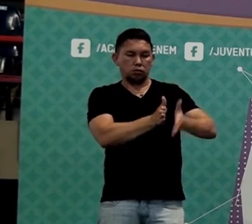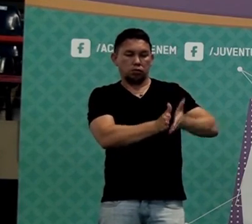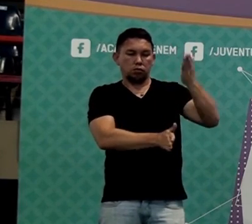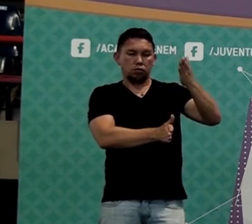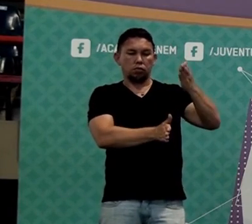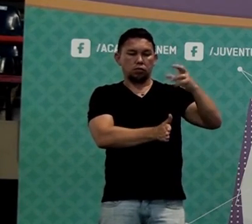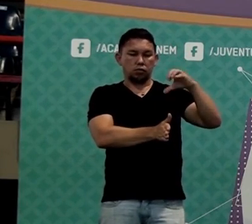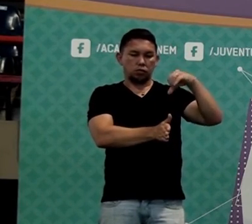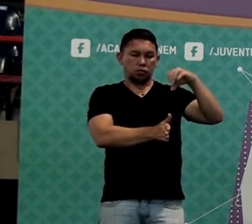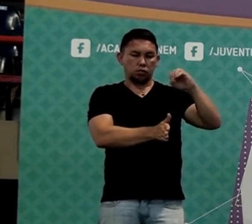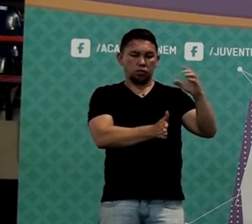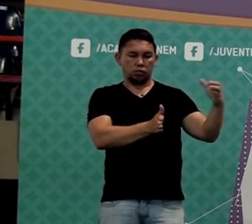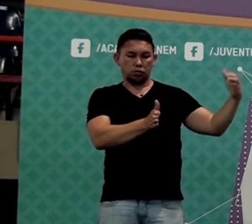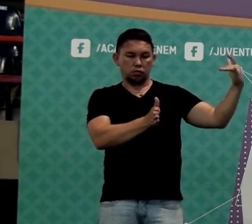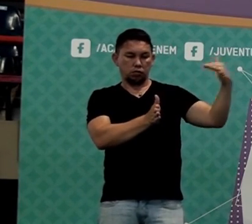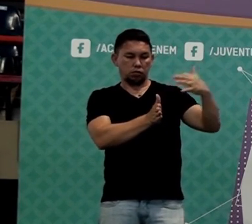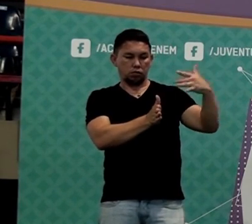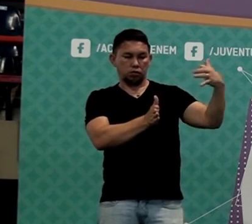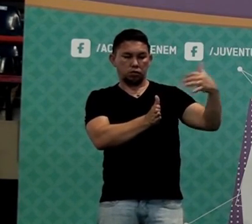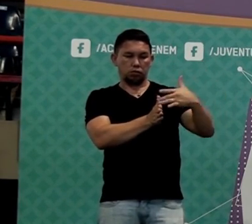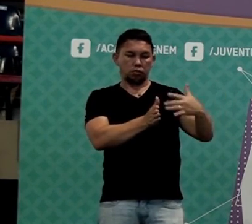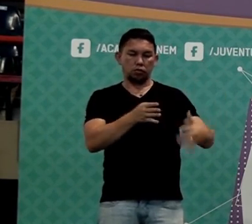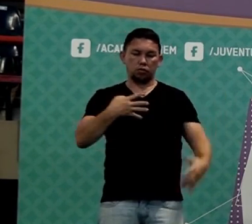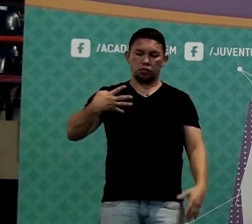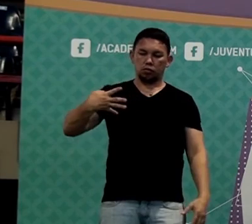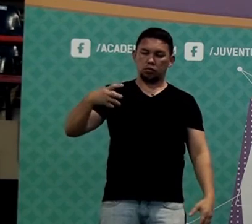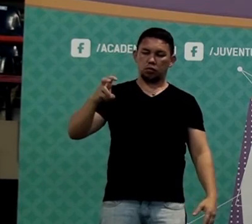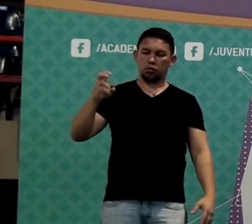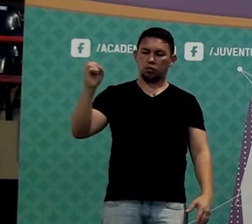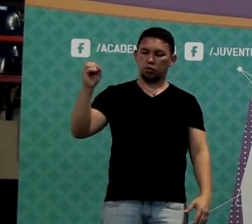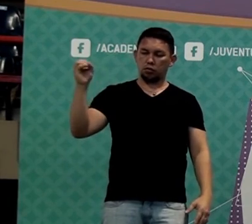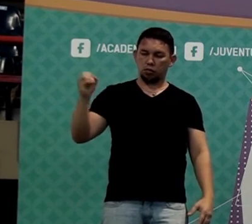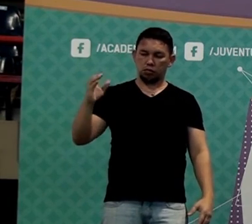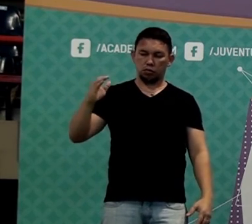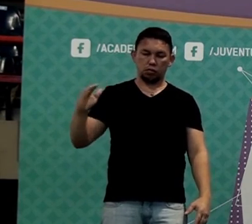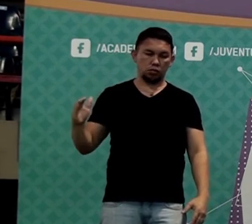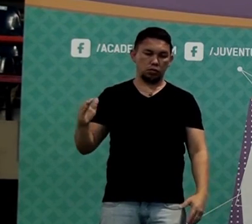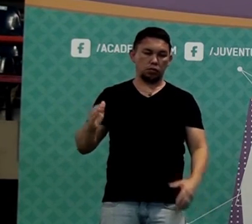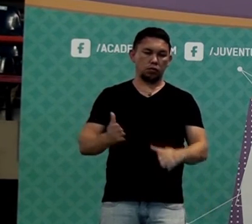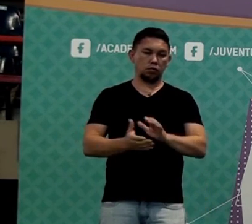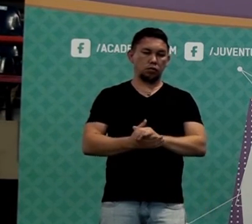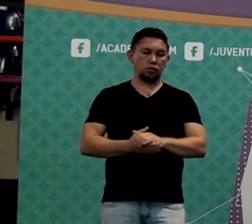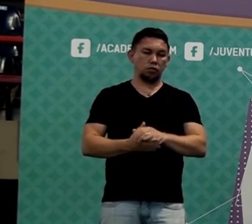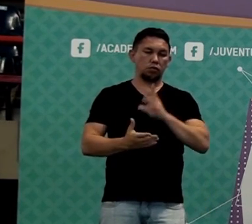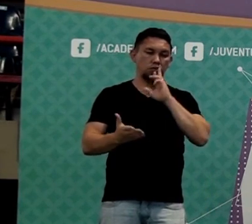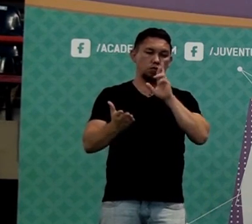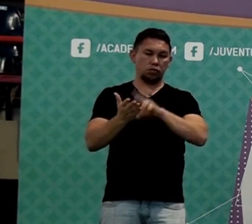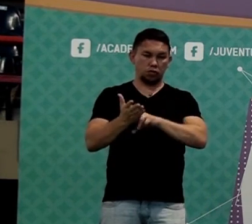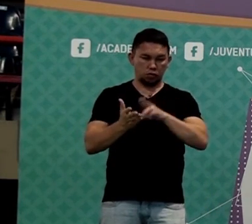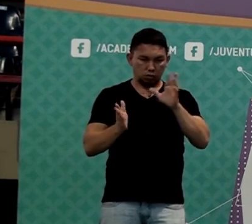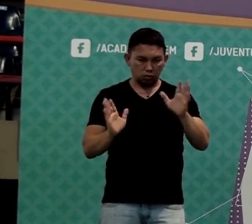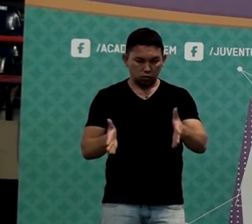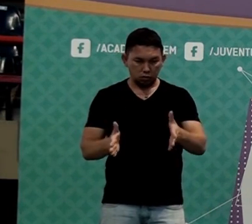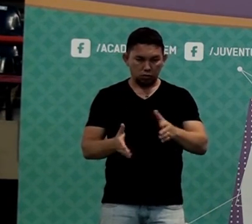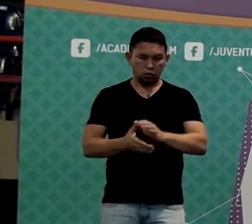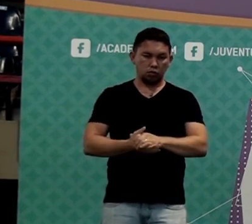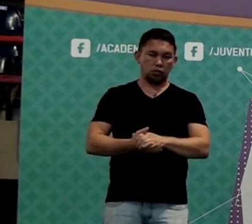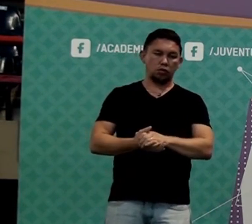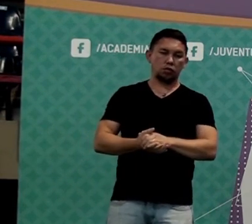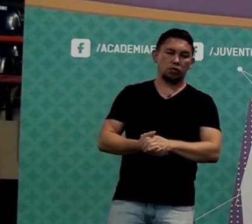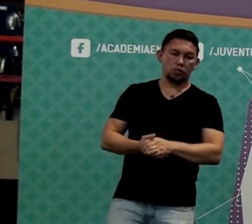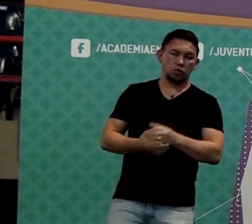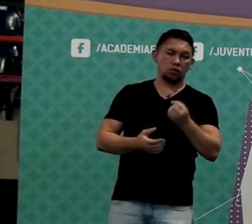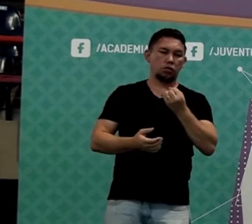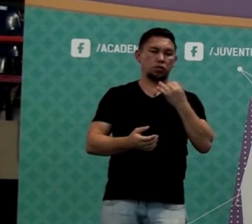passando, passando, quanto de radiação? 45%. Essa já é a resposta? A pergunta é,